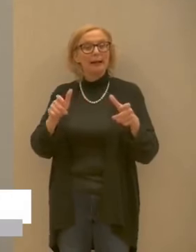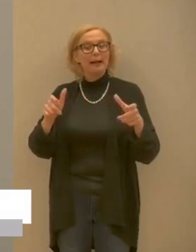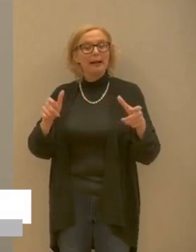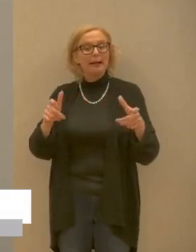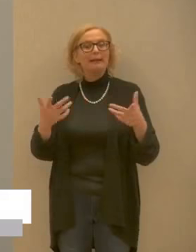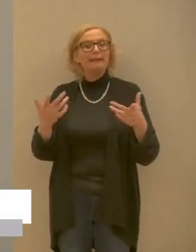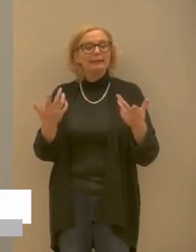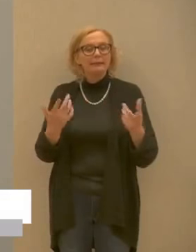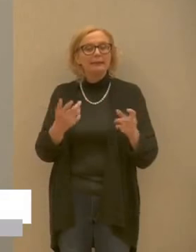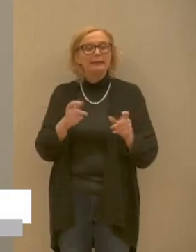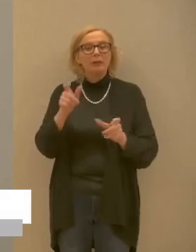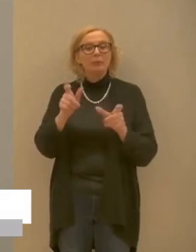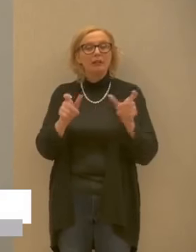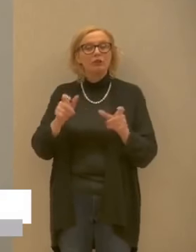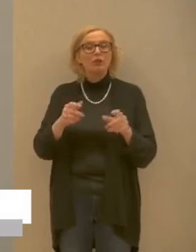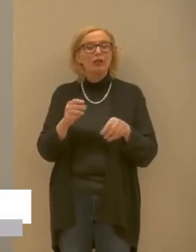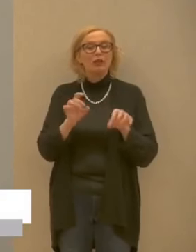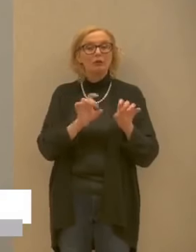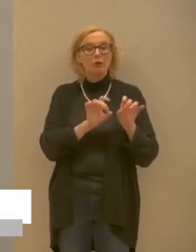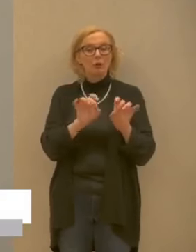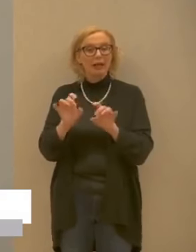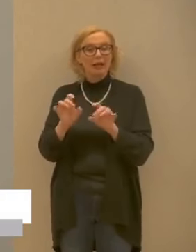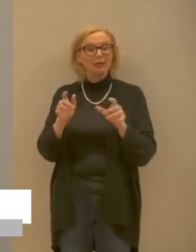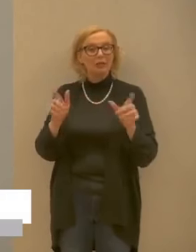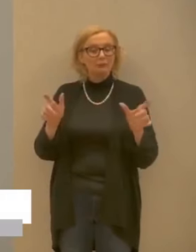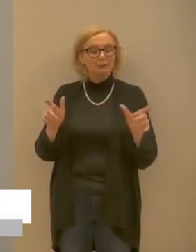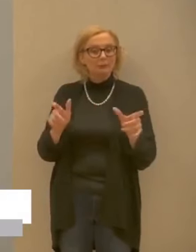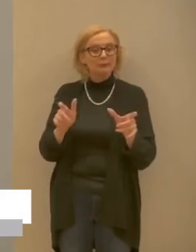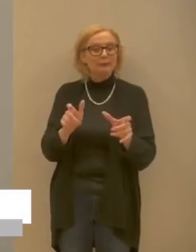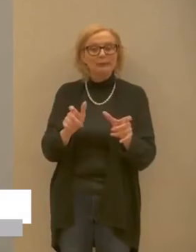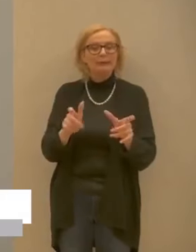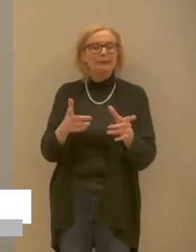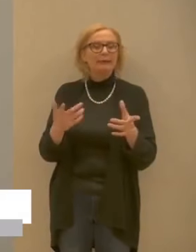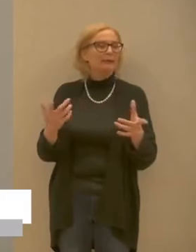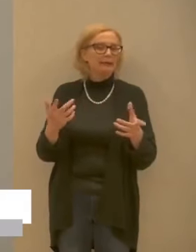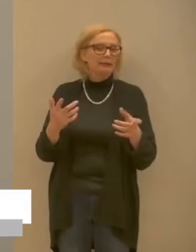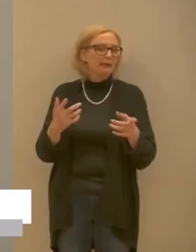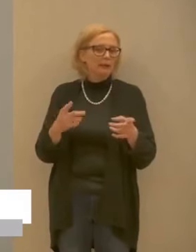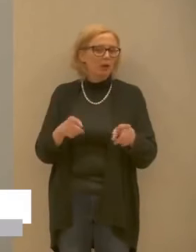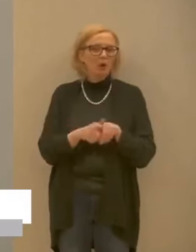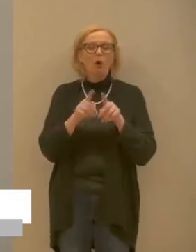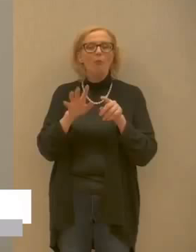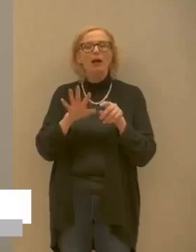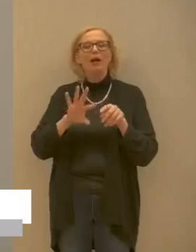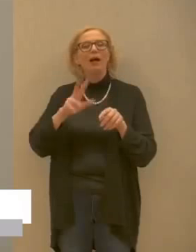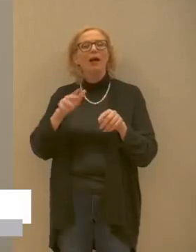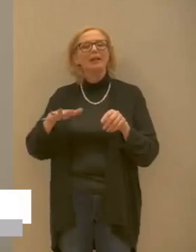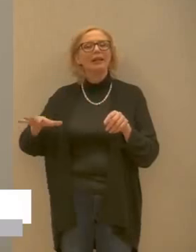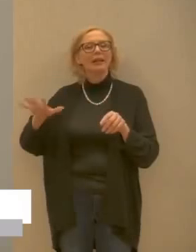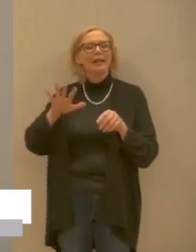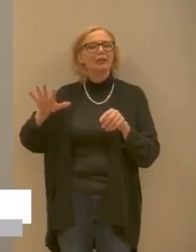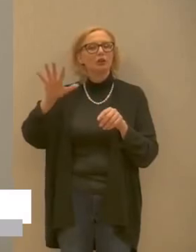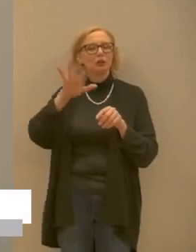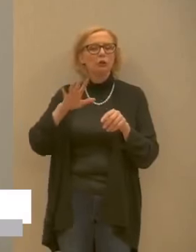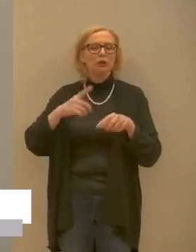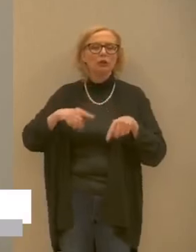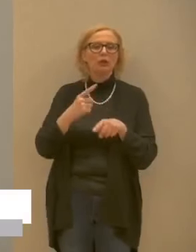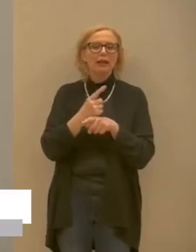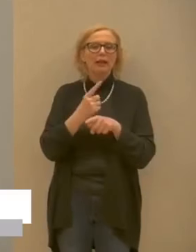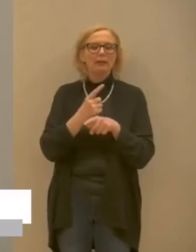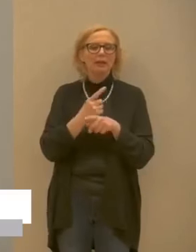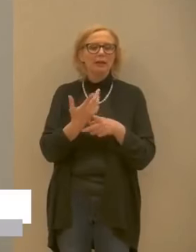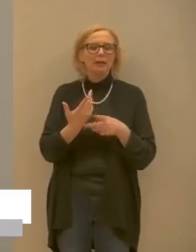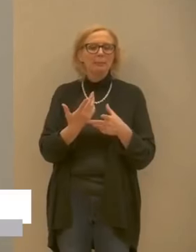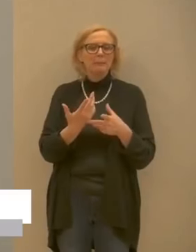il numero di soggetti contagiati è giocoforza come nelle altre regioni aumentare in modo considerevole il numero di